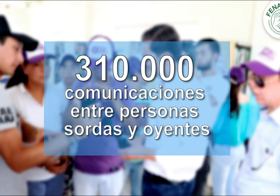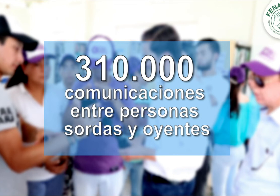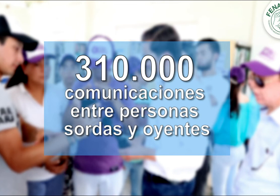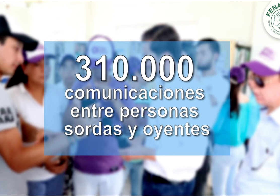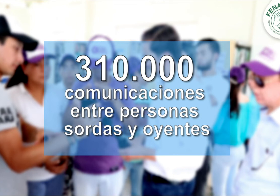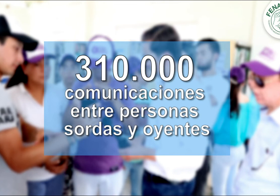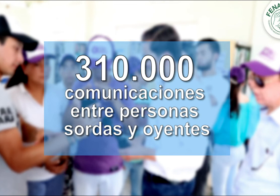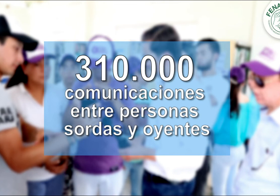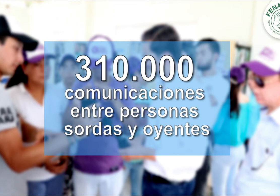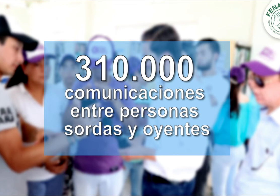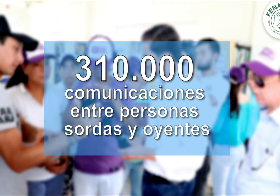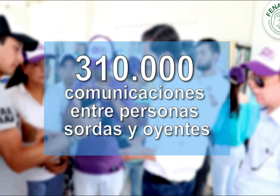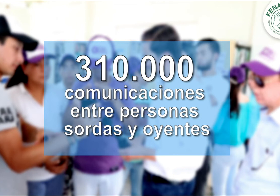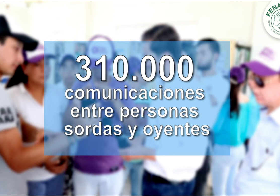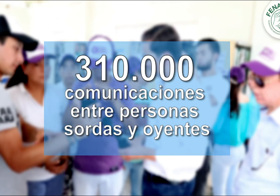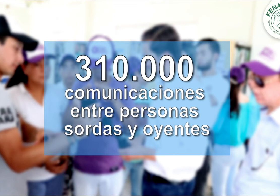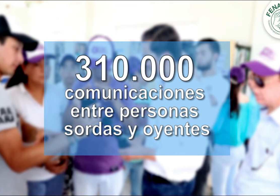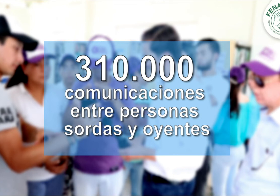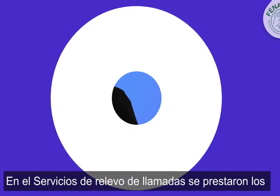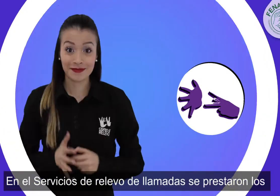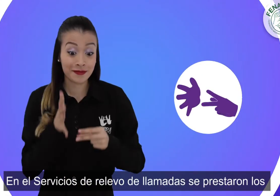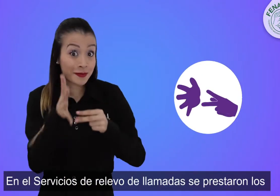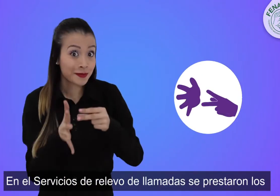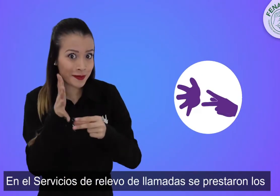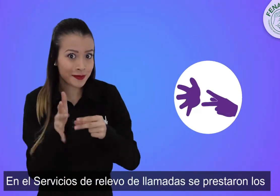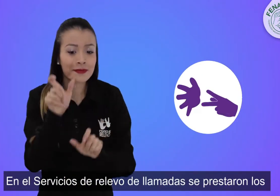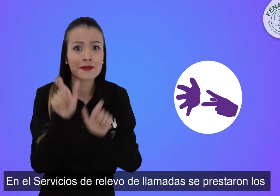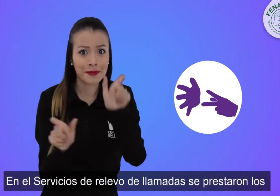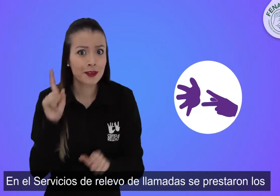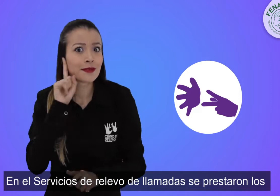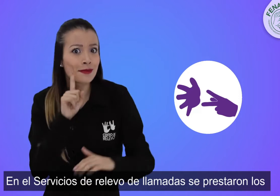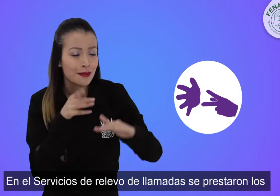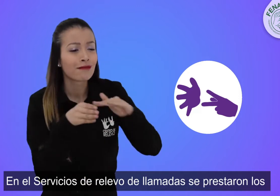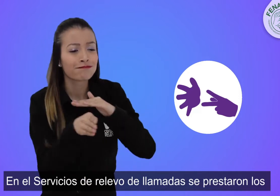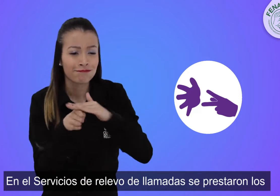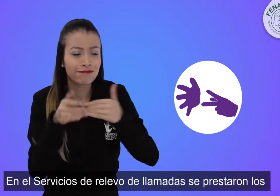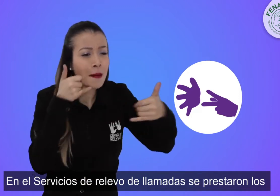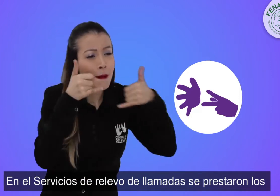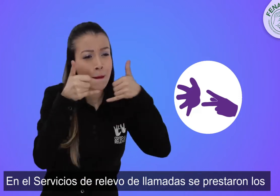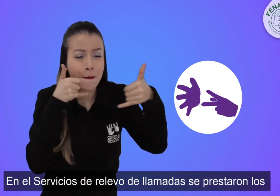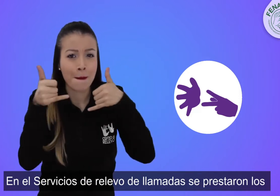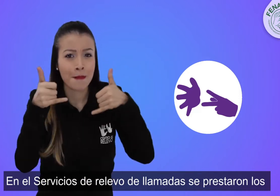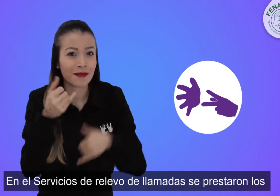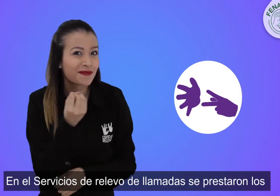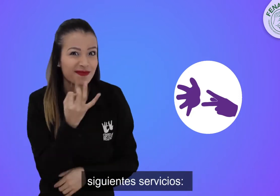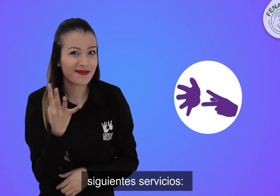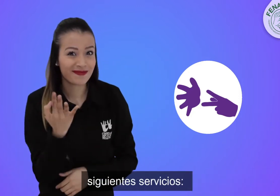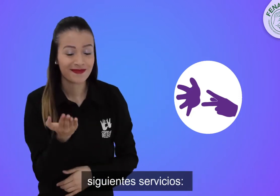310.000 comunicaciones entre personas sordas y oyentes. En el servicio de relevo de llamadas se presentaron los